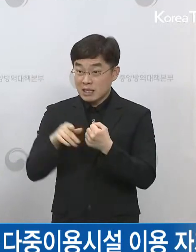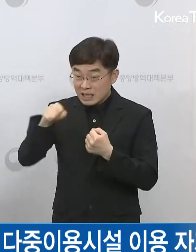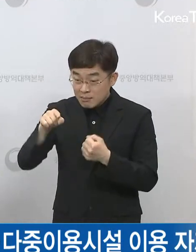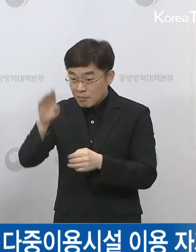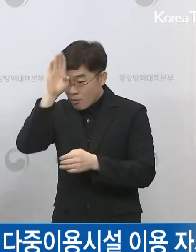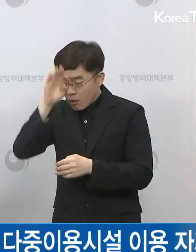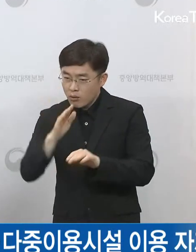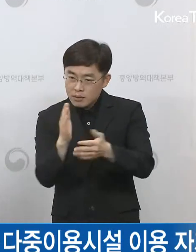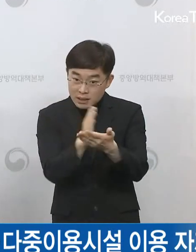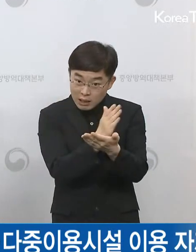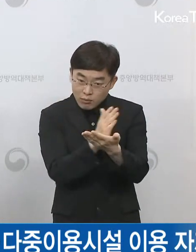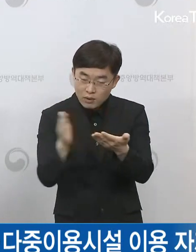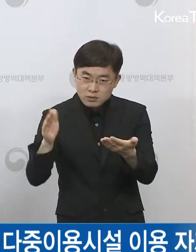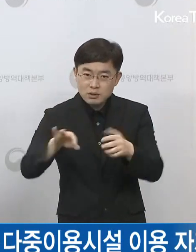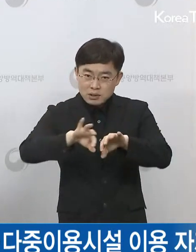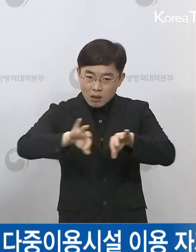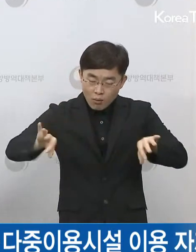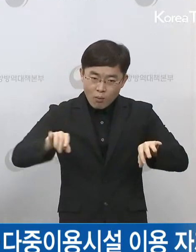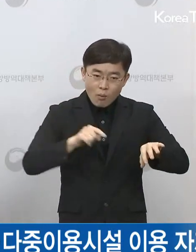상황입니다.